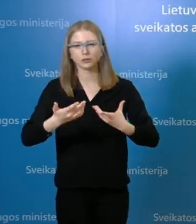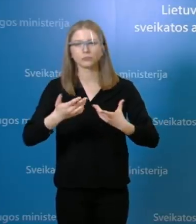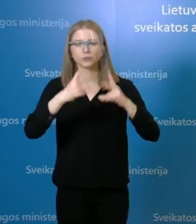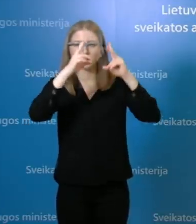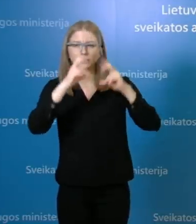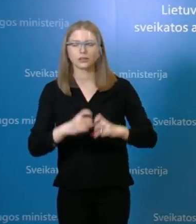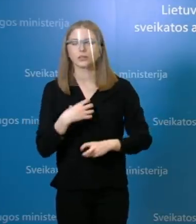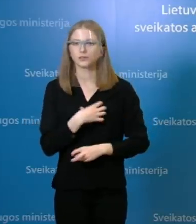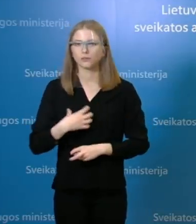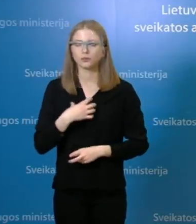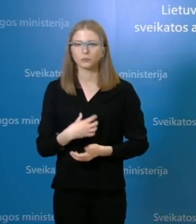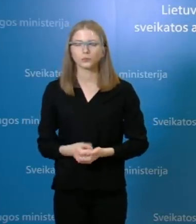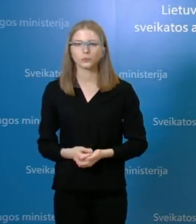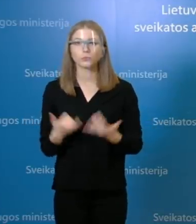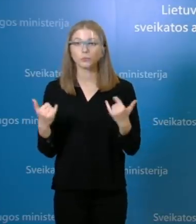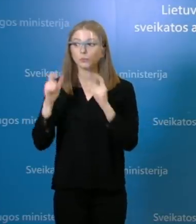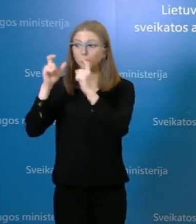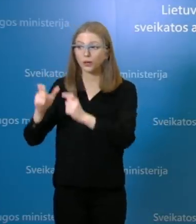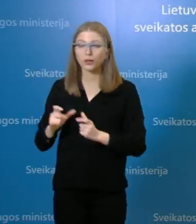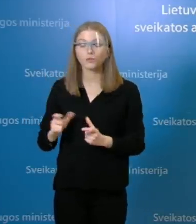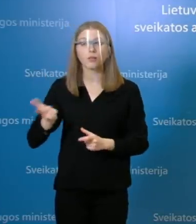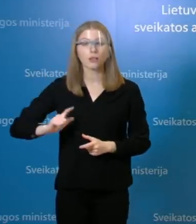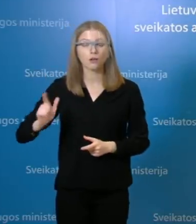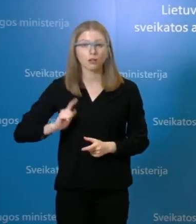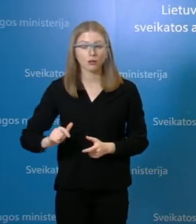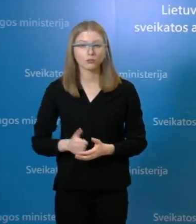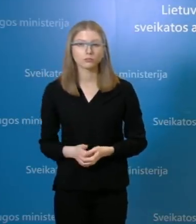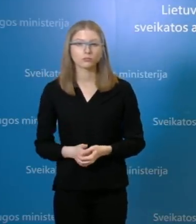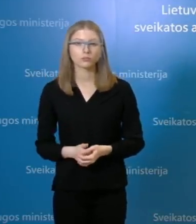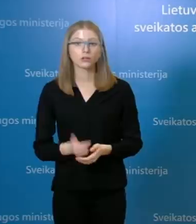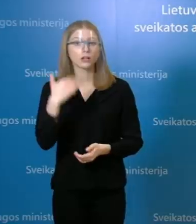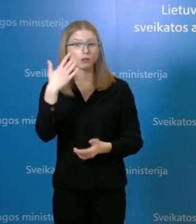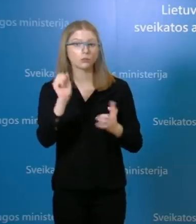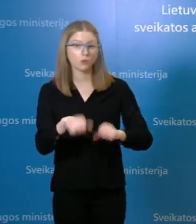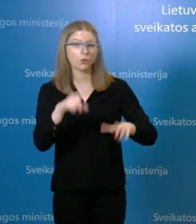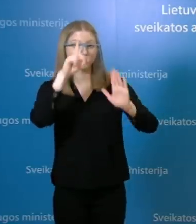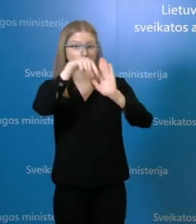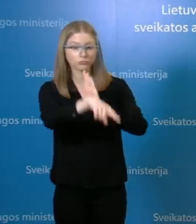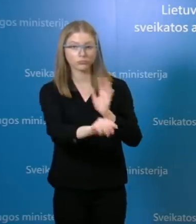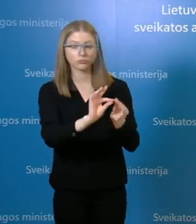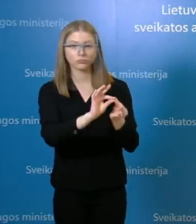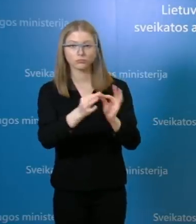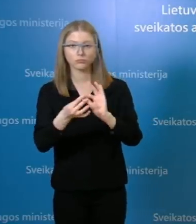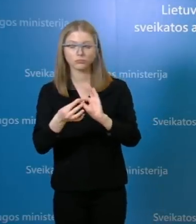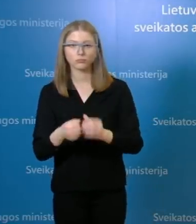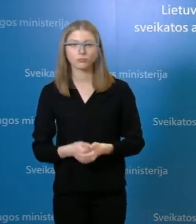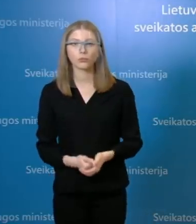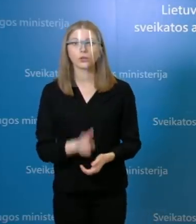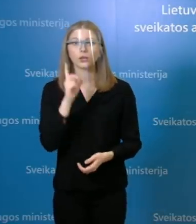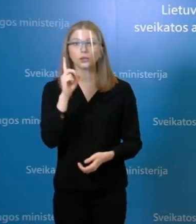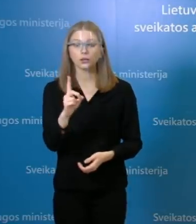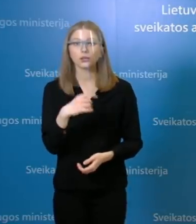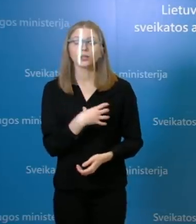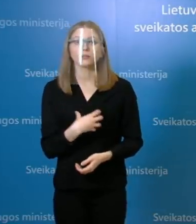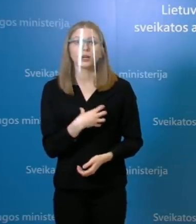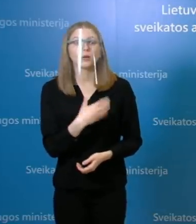rezultatų, tai tuometos grandinės jau bus galima jas aiškintis daug aiškių. Aišku, dar kaip ir minėjau, reikalingas ir personalo